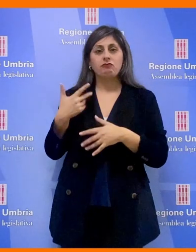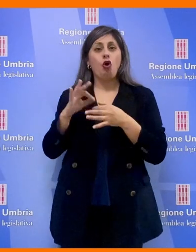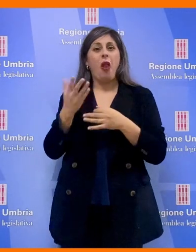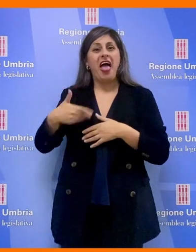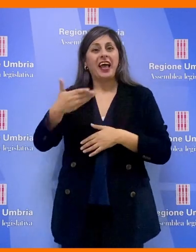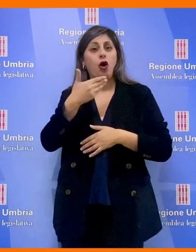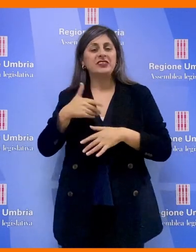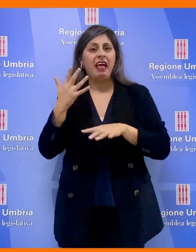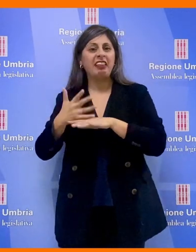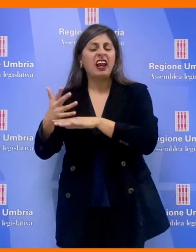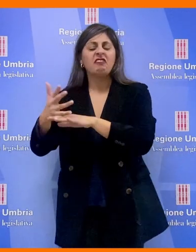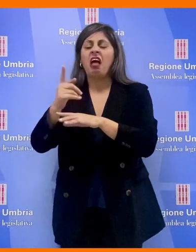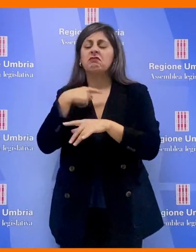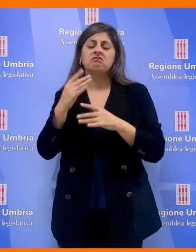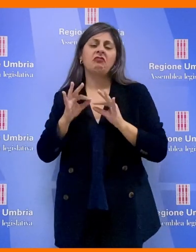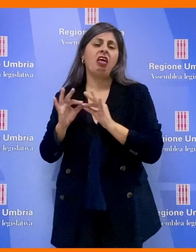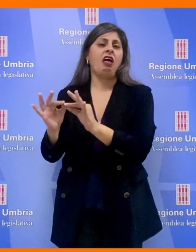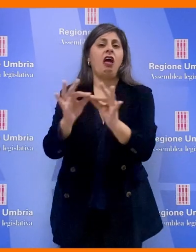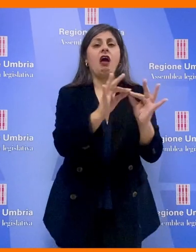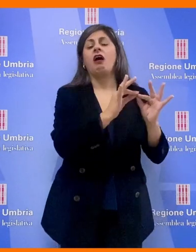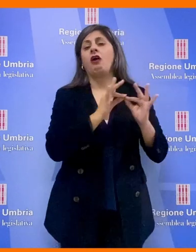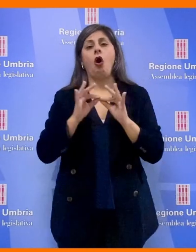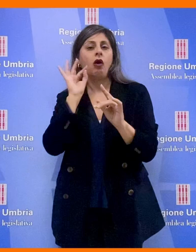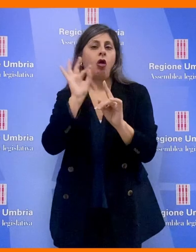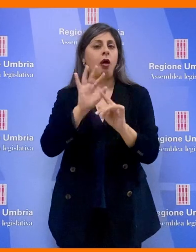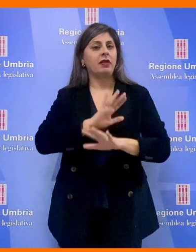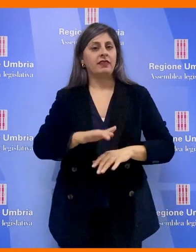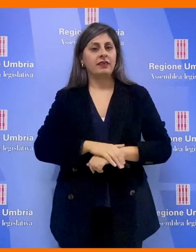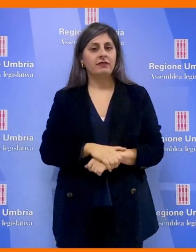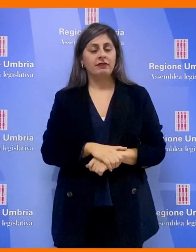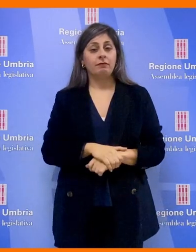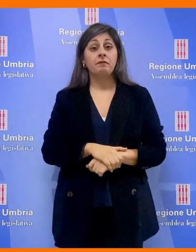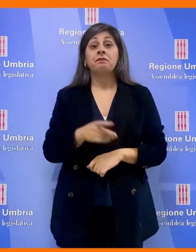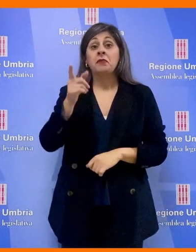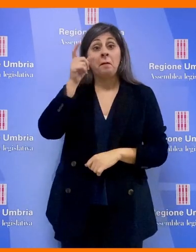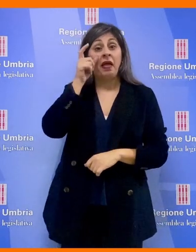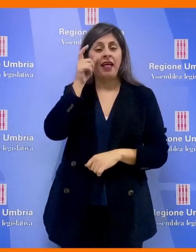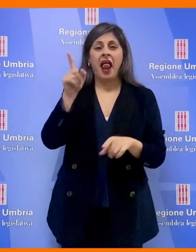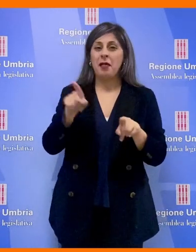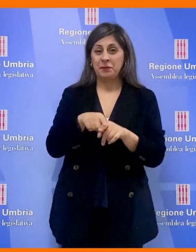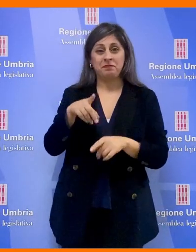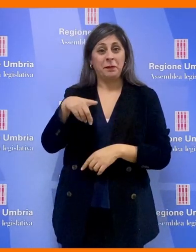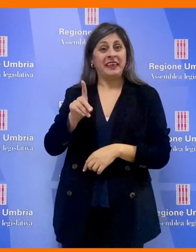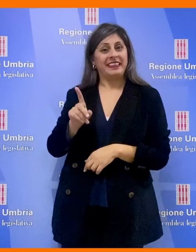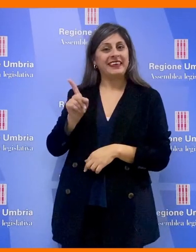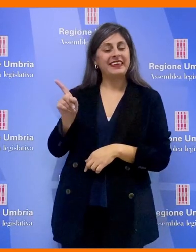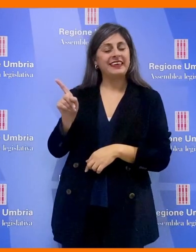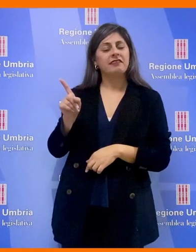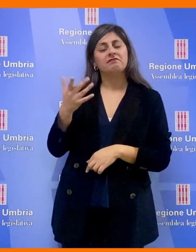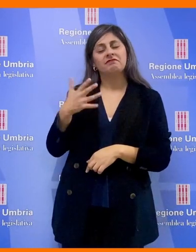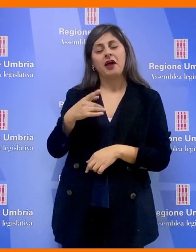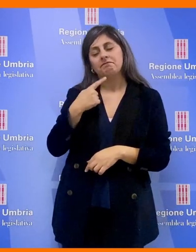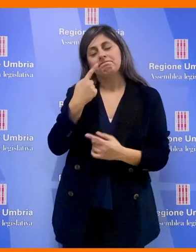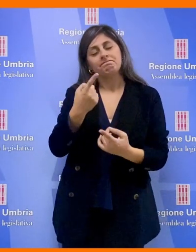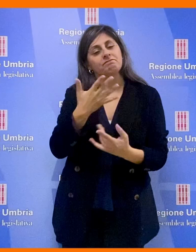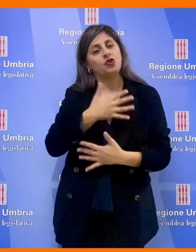consiglieri ci sia totale unanimità di intenti. Anche Michele Bettarelli del Partito Democratico ha espresso la